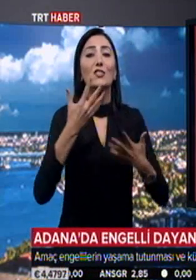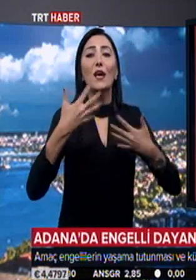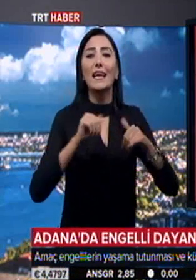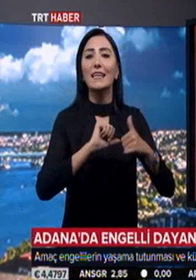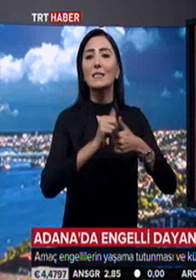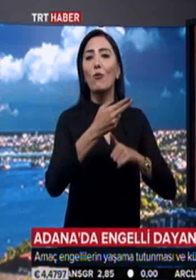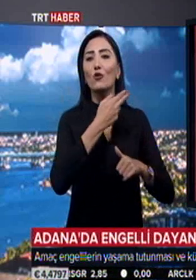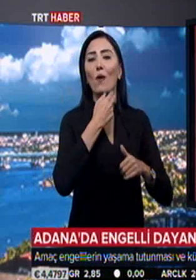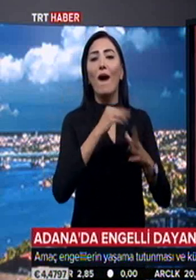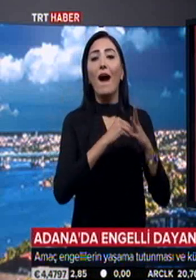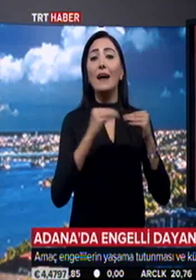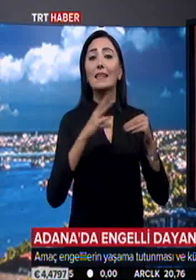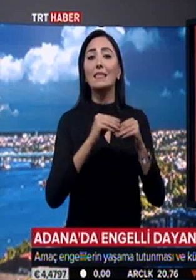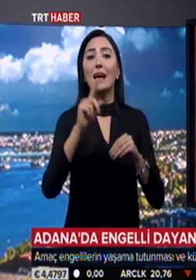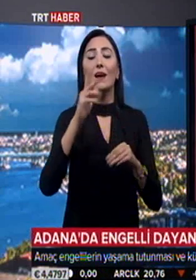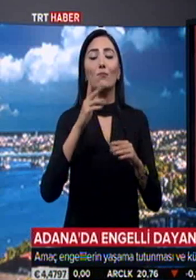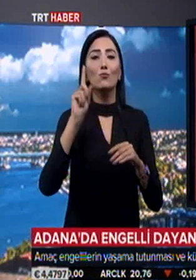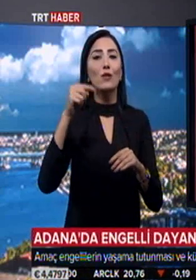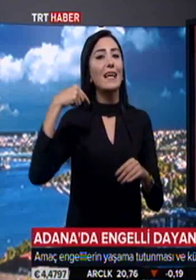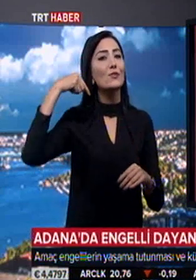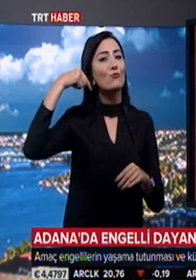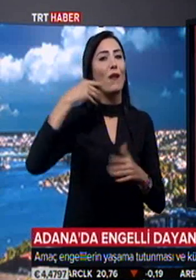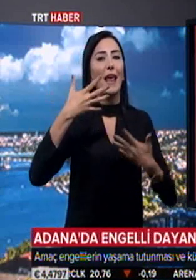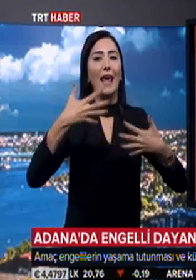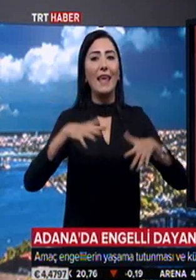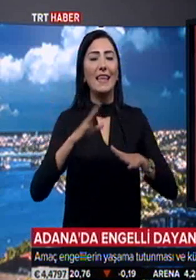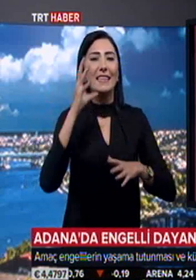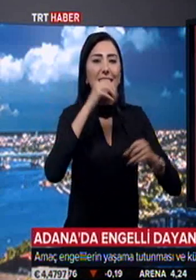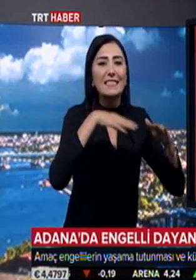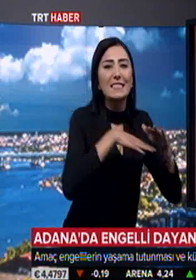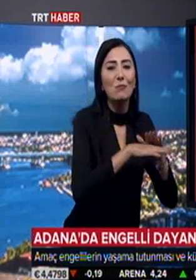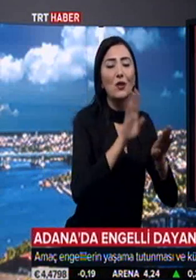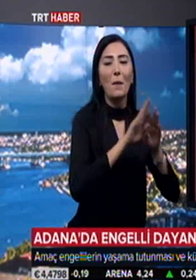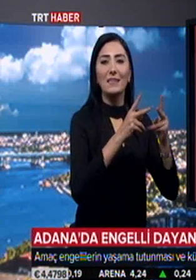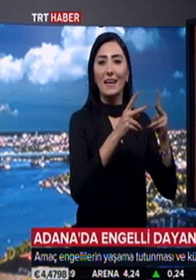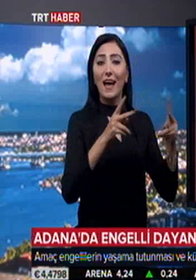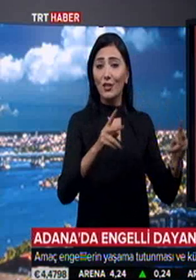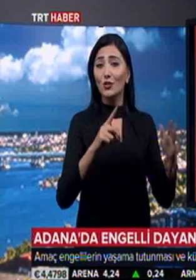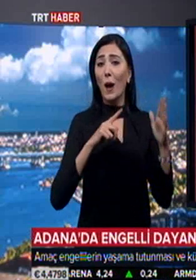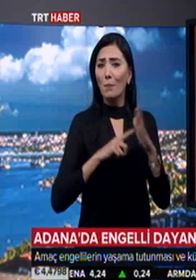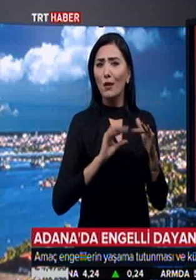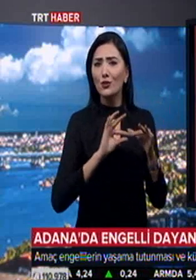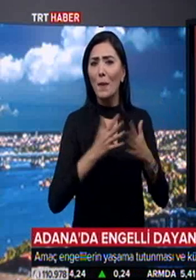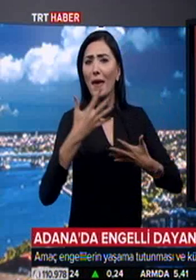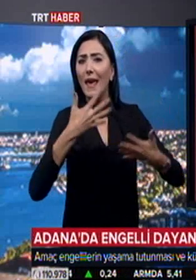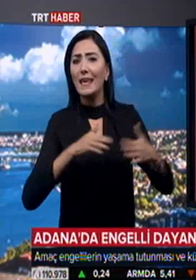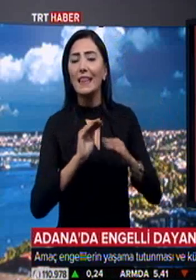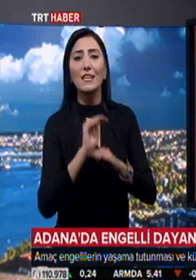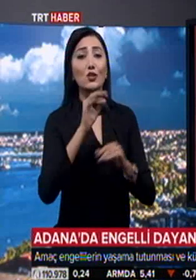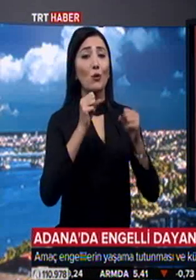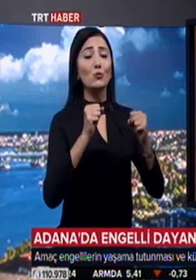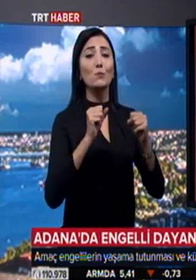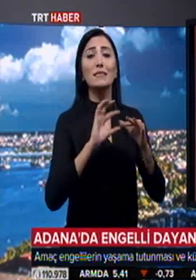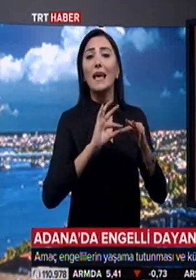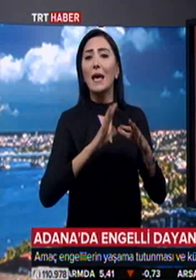Engelliler Spor Kulübü, Adana'da barınan Suriyeli engelli sığınmacılara kapılarını açtı. Amaç hem engellilerin yaşama